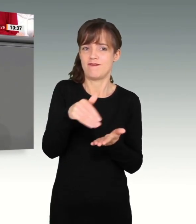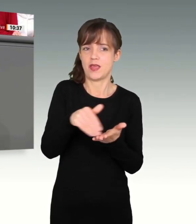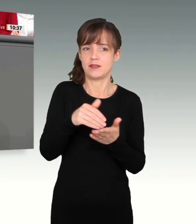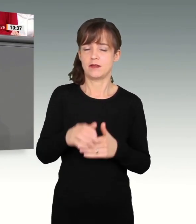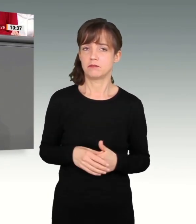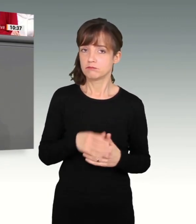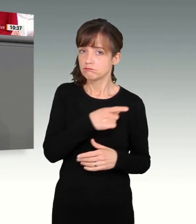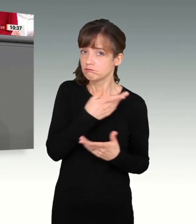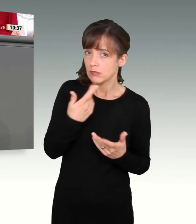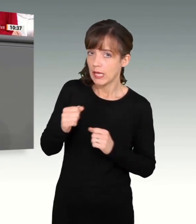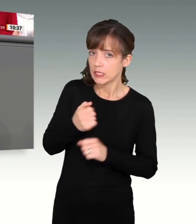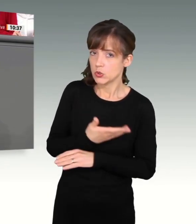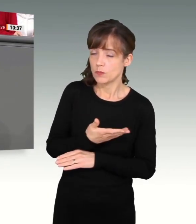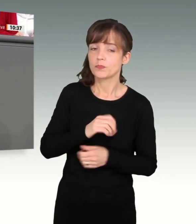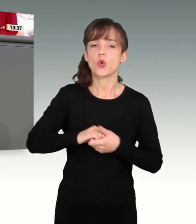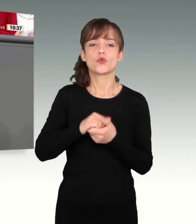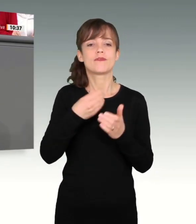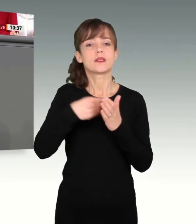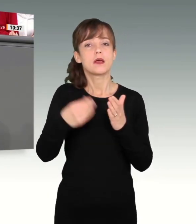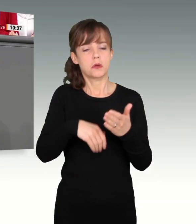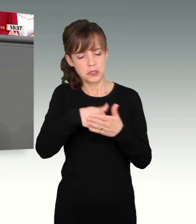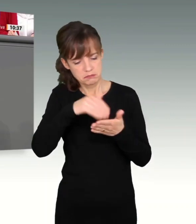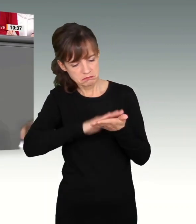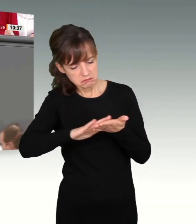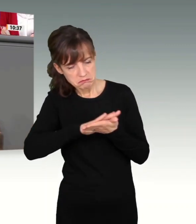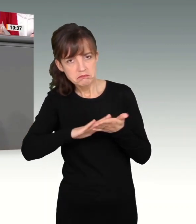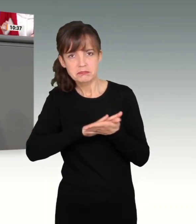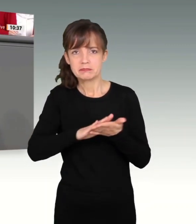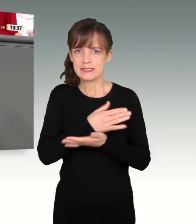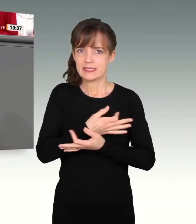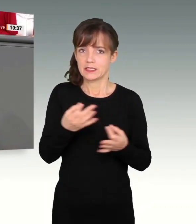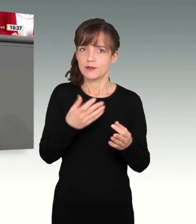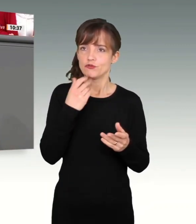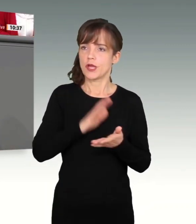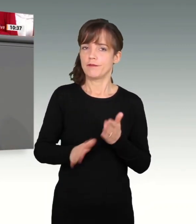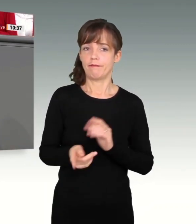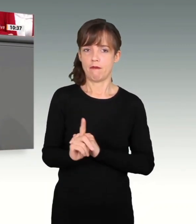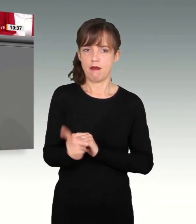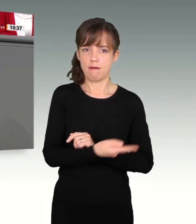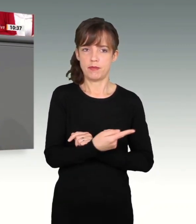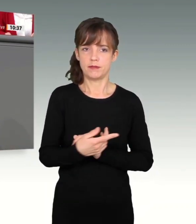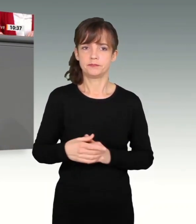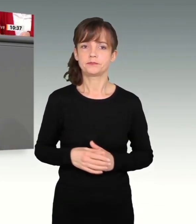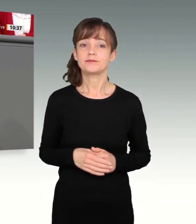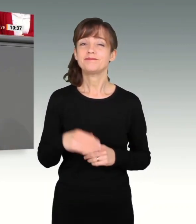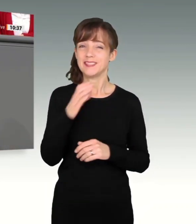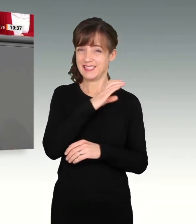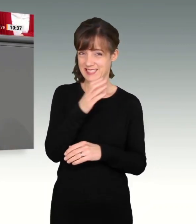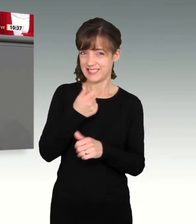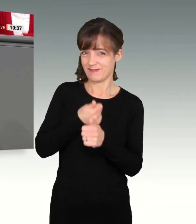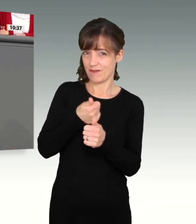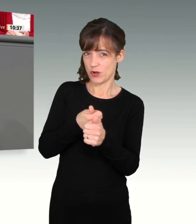das Amt auch mit keinem Wort. Sie wollten es stillschweigend abschaffen. Die verfolgten Christen